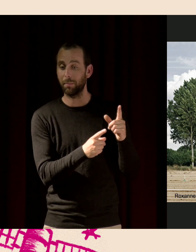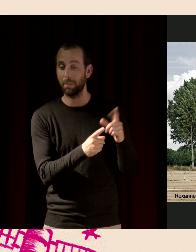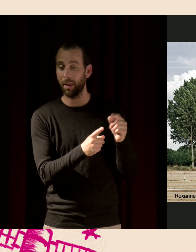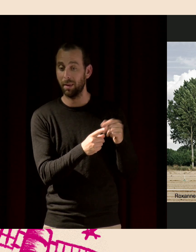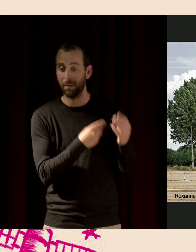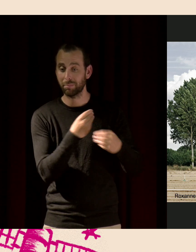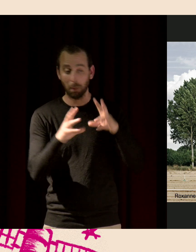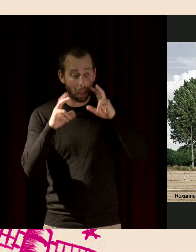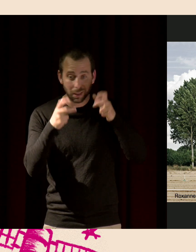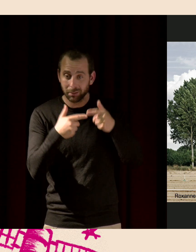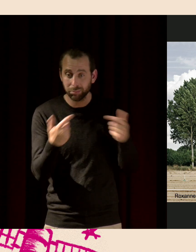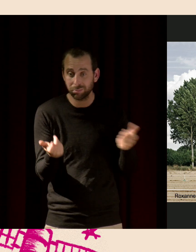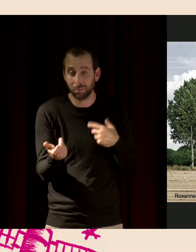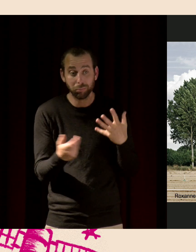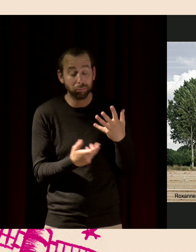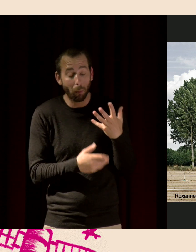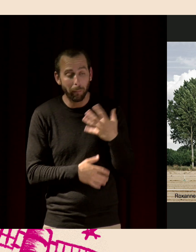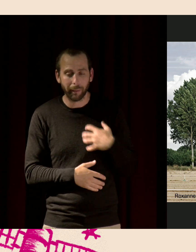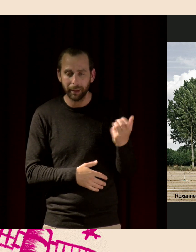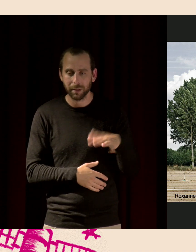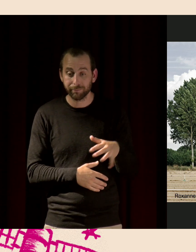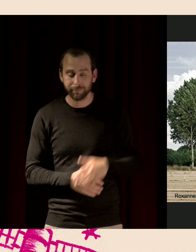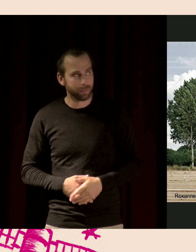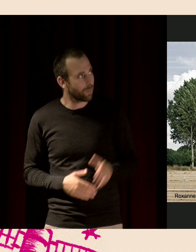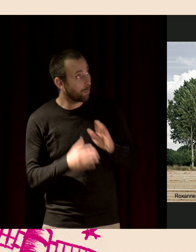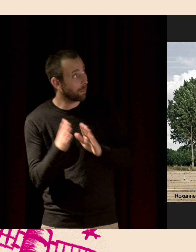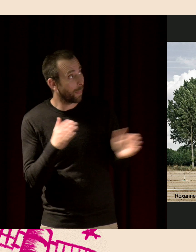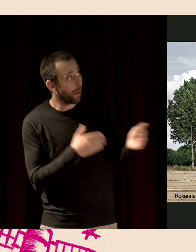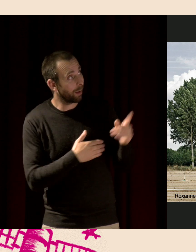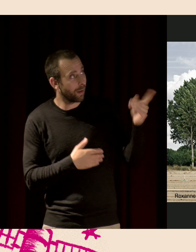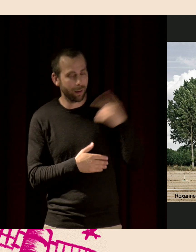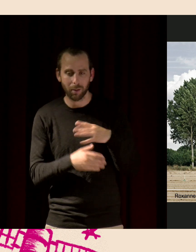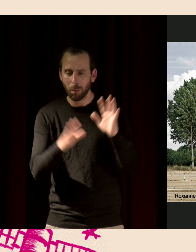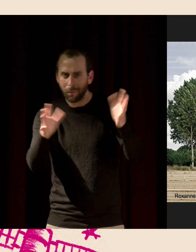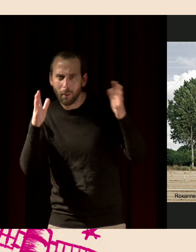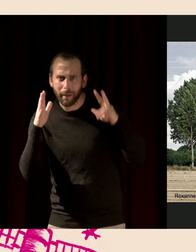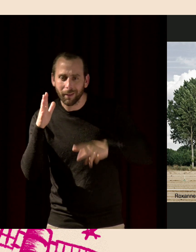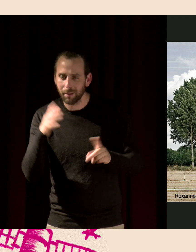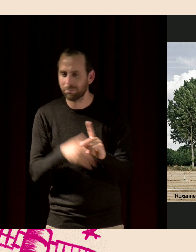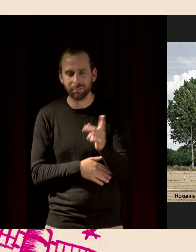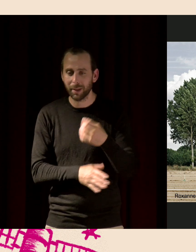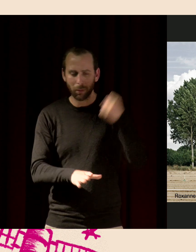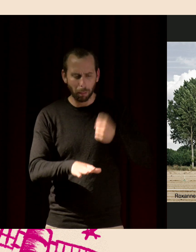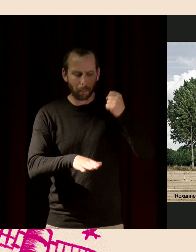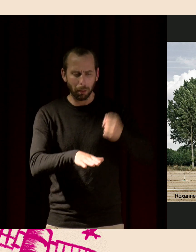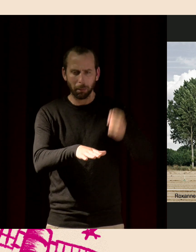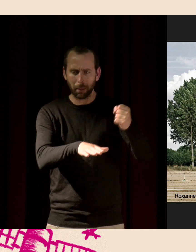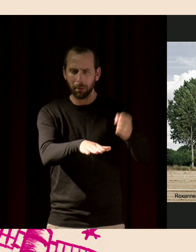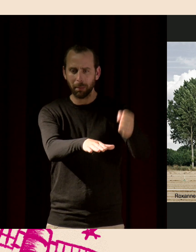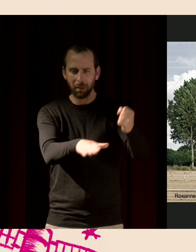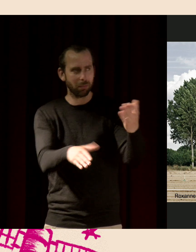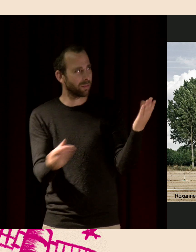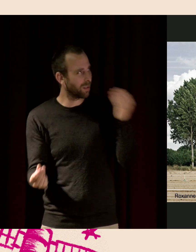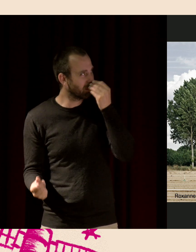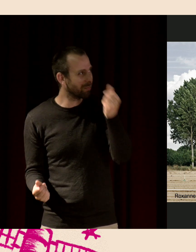sera pas très riche. Derrière, ce n pas une forêt, ce n'est pas un bois, c'est une plantation de peupliers. Et là-dedans, n a rien. Il n pas de son du vivant, il y a du